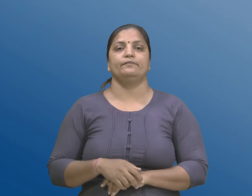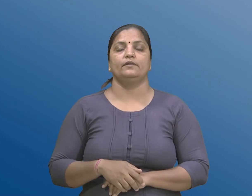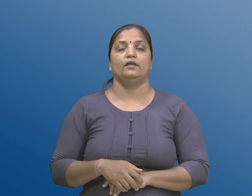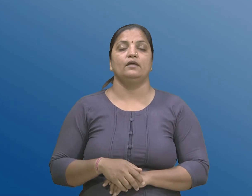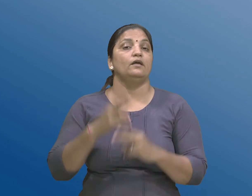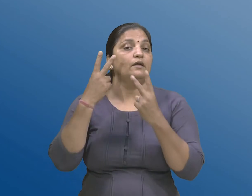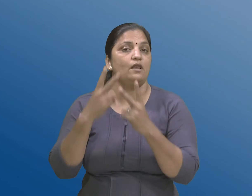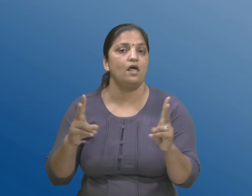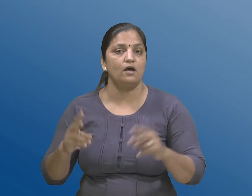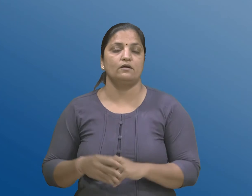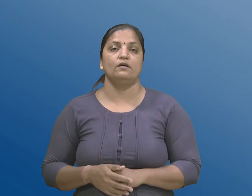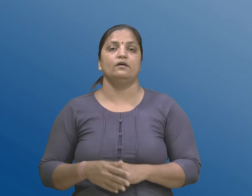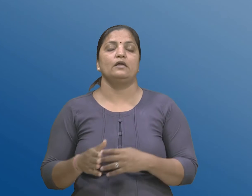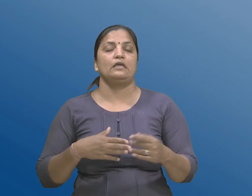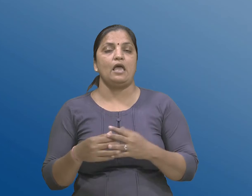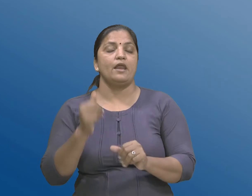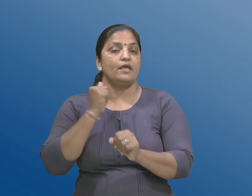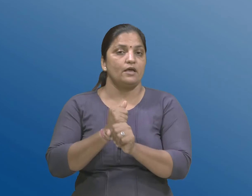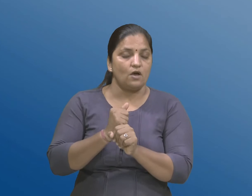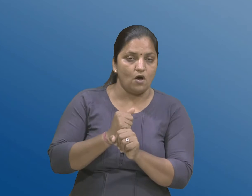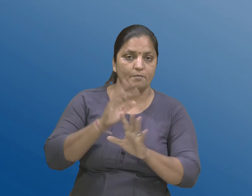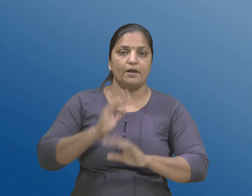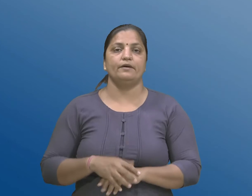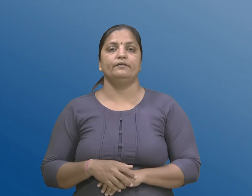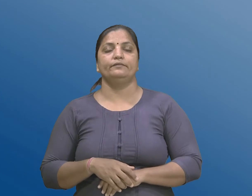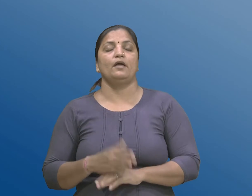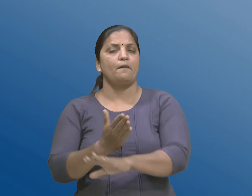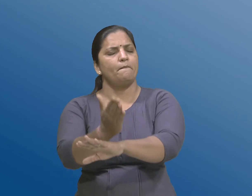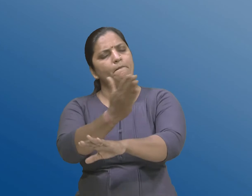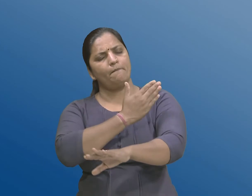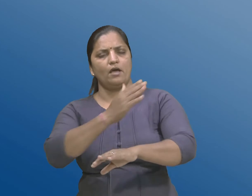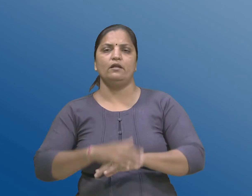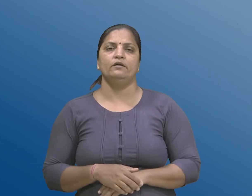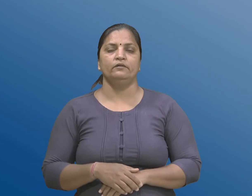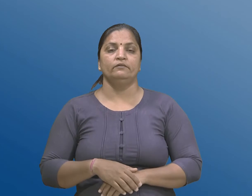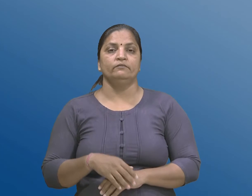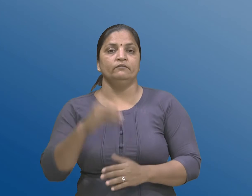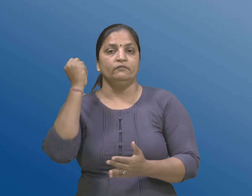के यथा योग्य सरकार द्वारा अगाव थी मंजुरी लेवामा आवी होई